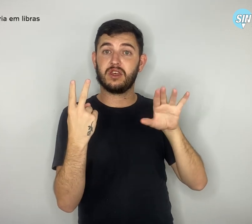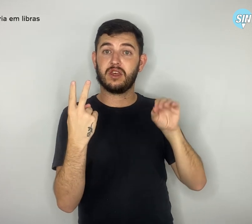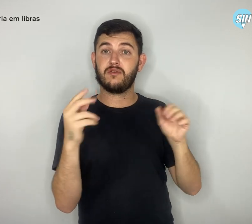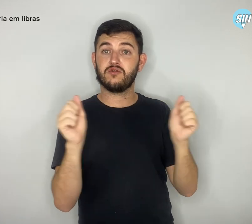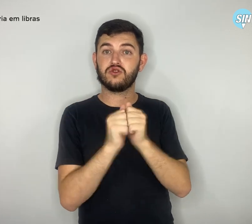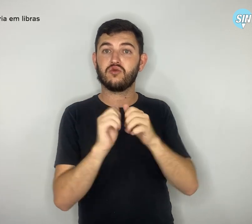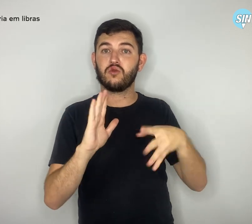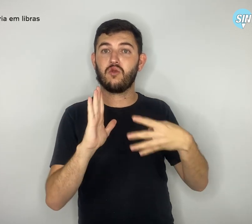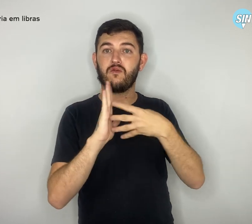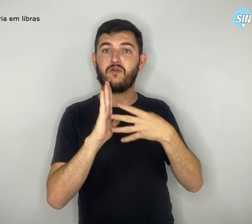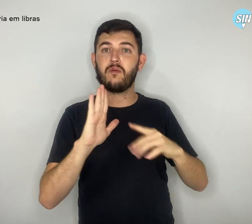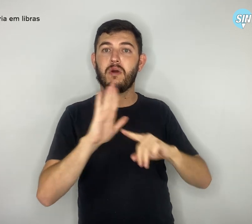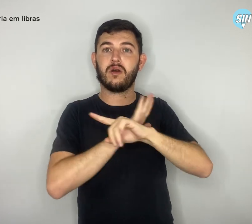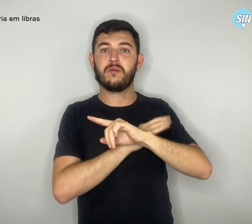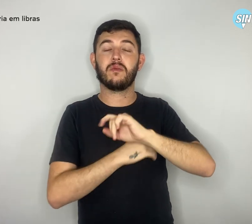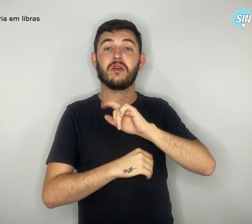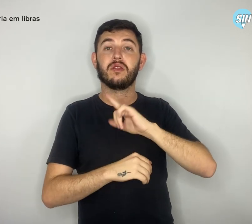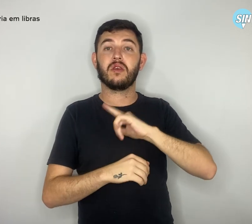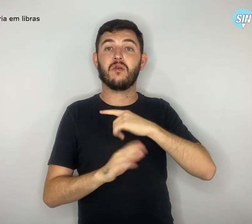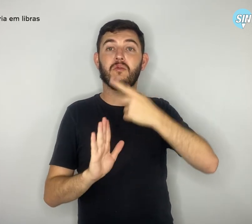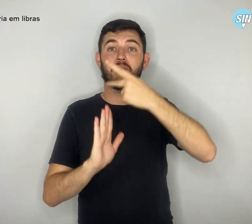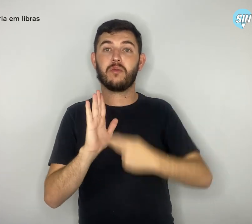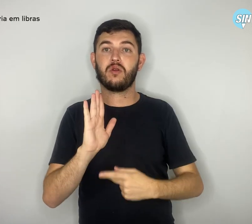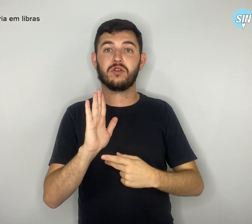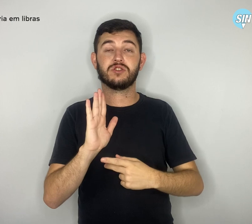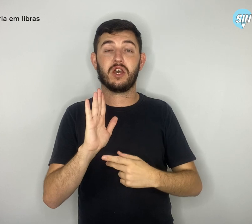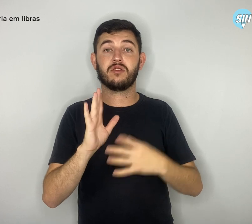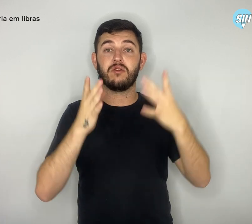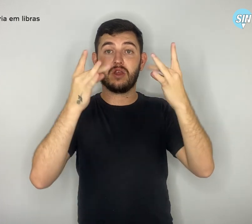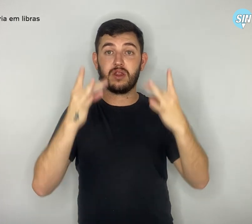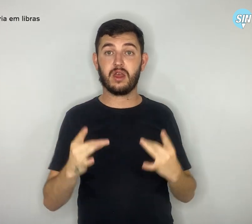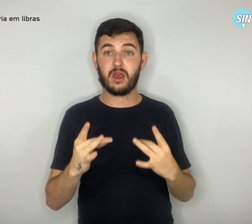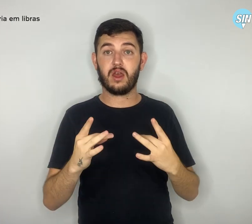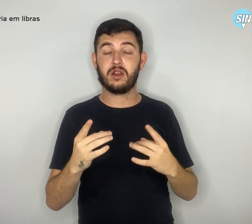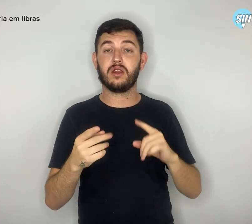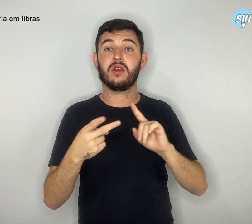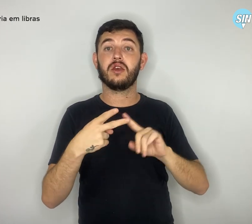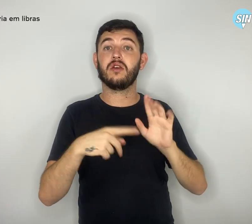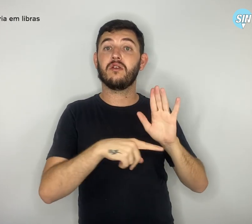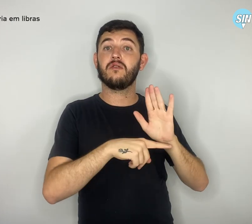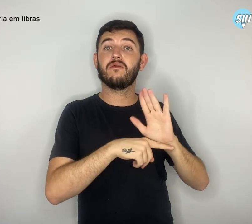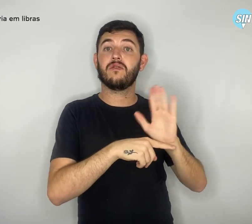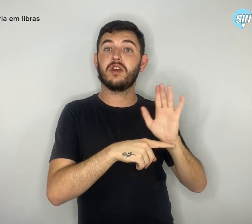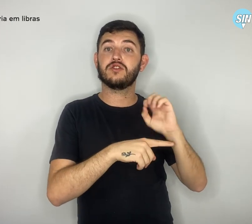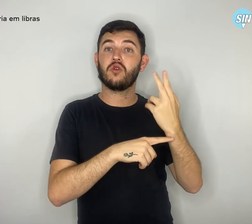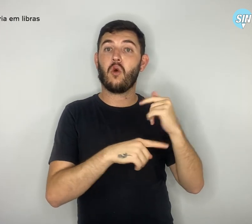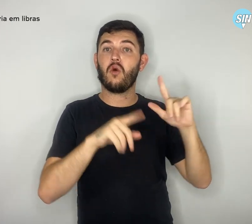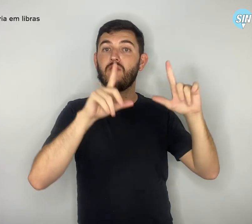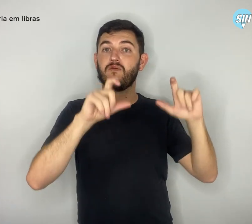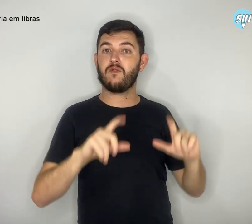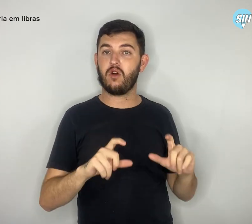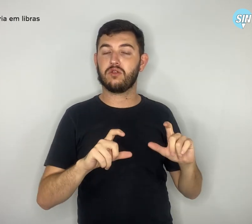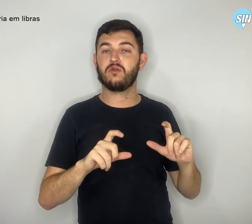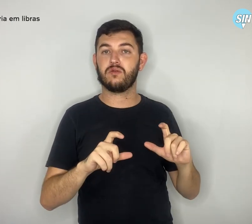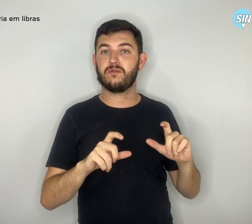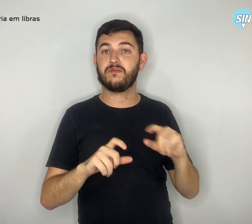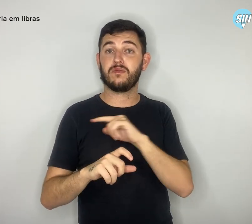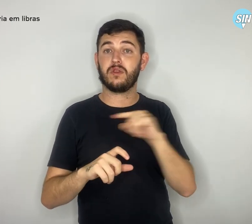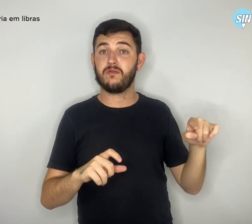projeto por escrito mais o vídeo ou as fotos. Acesse o formulário e inscreva